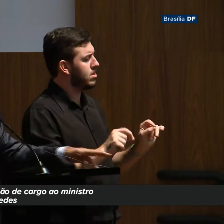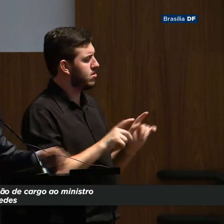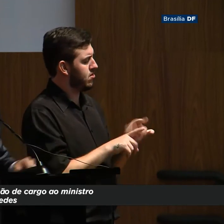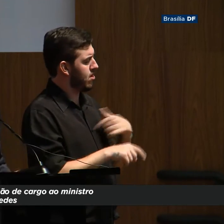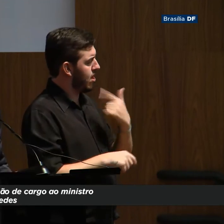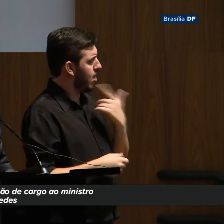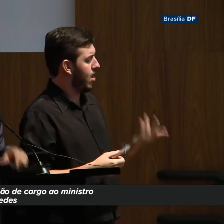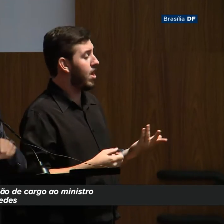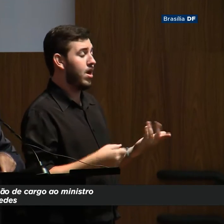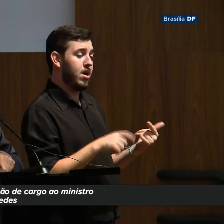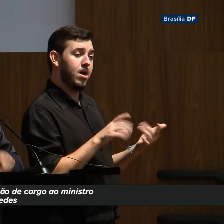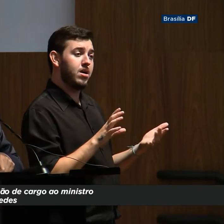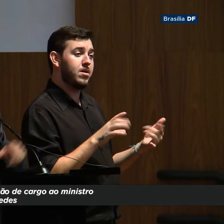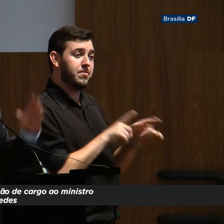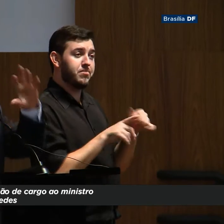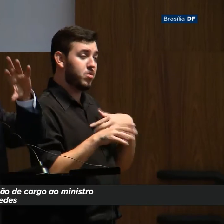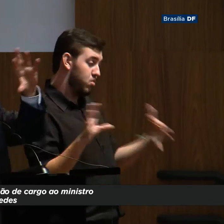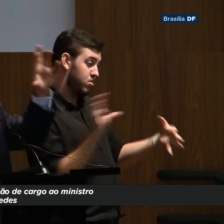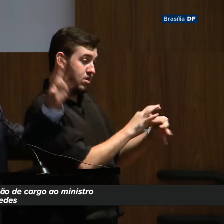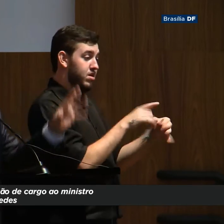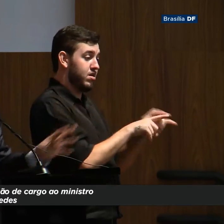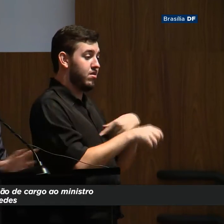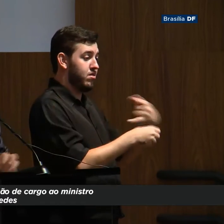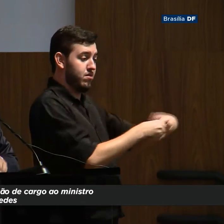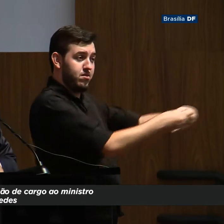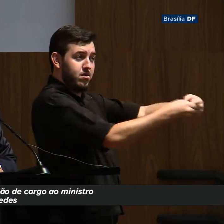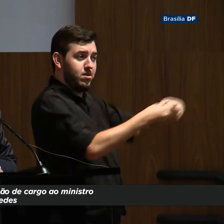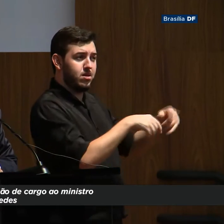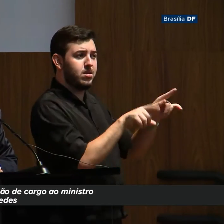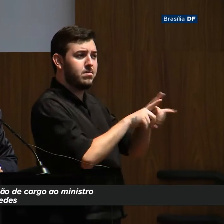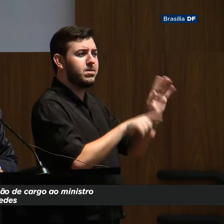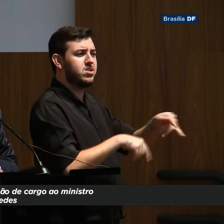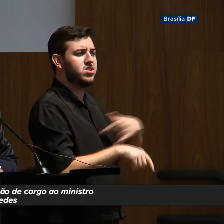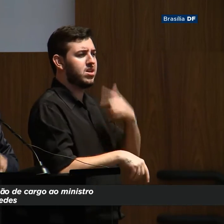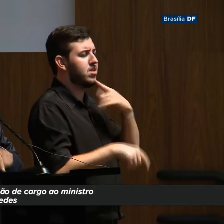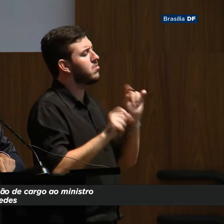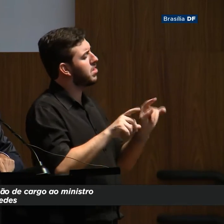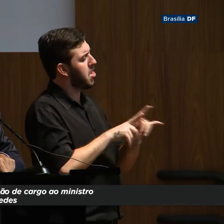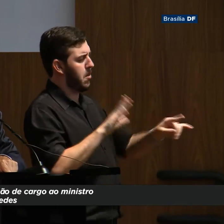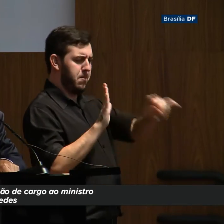daí a ideia do Pacto Federativo. Isso tudo está encaixado no programa.